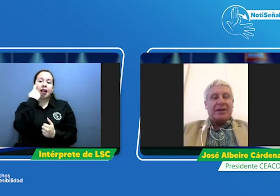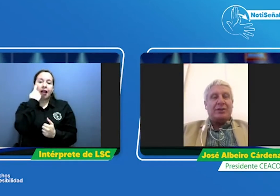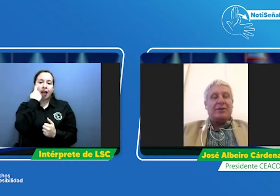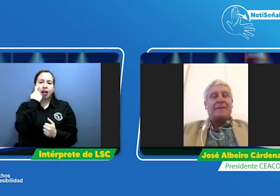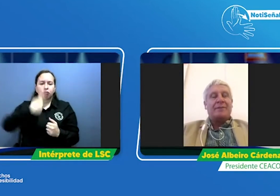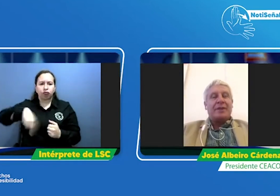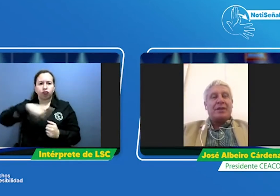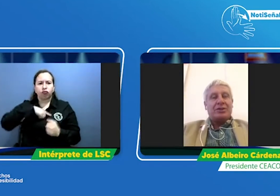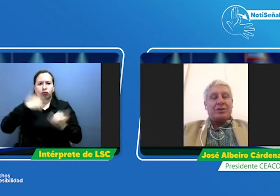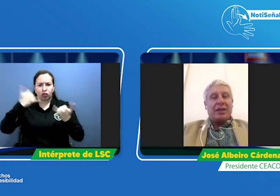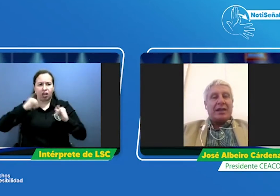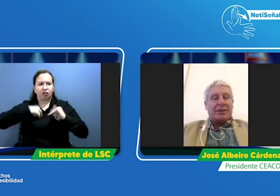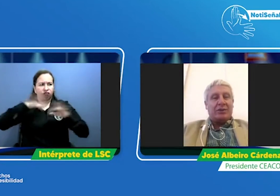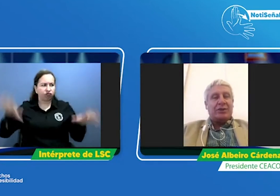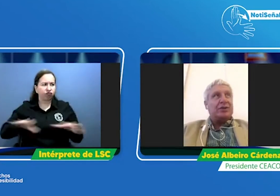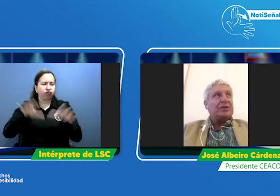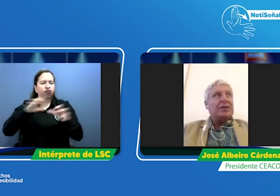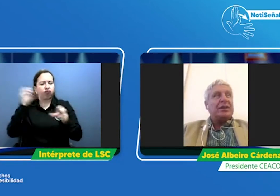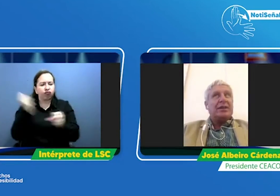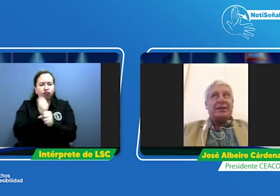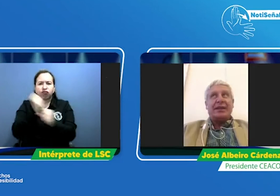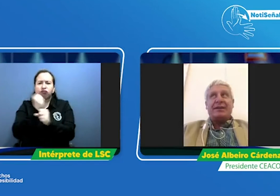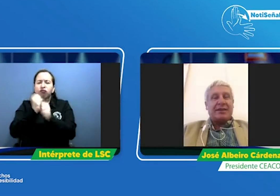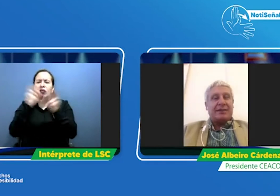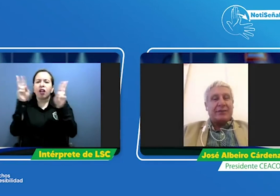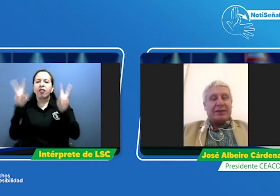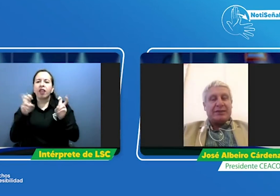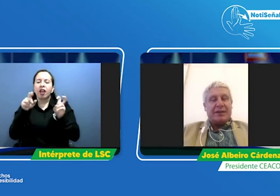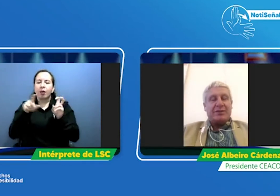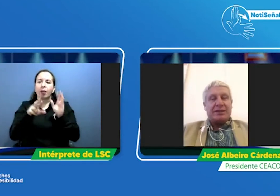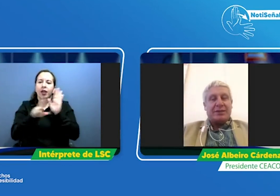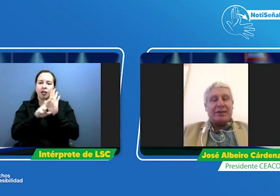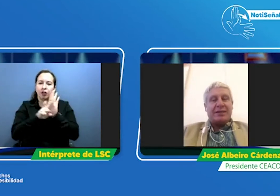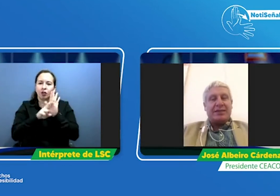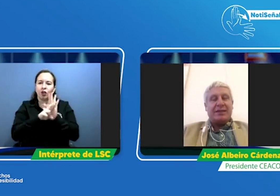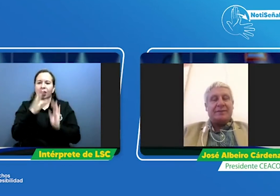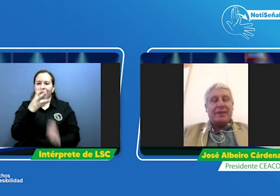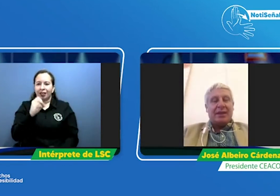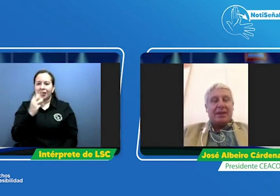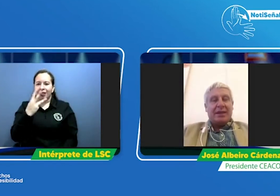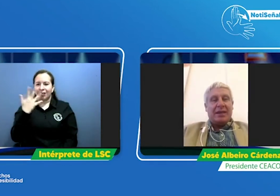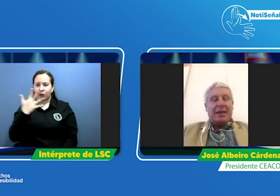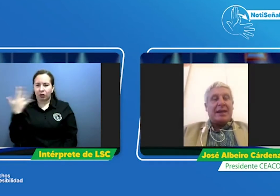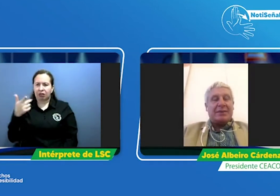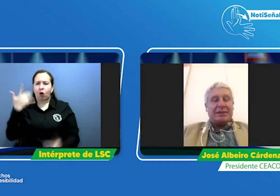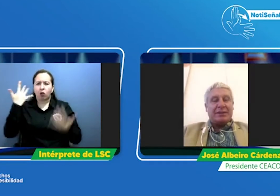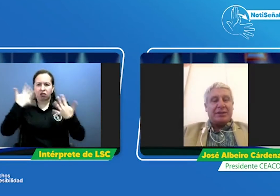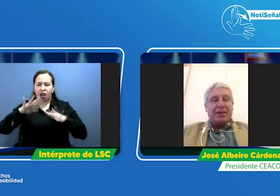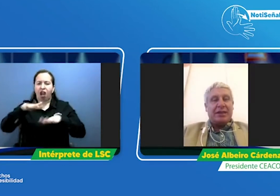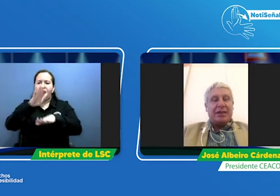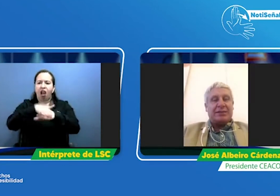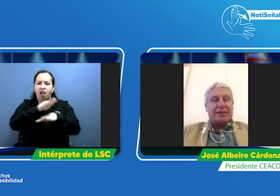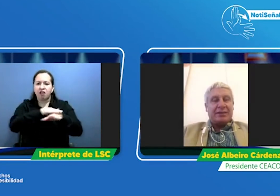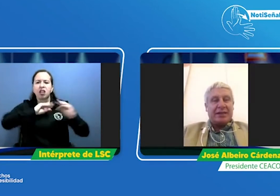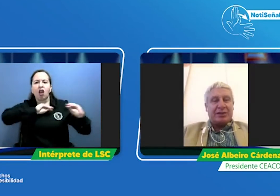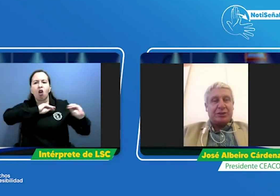sobre la resolución treinta tres cincuenta y cinco que establece la capacitación y la certificación